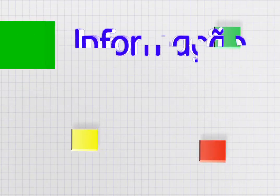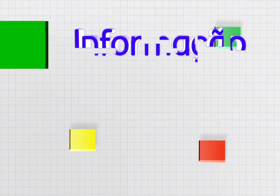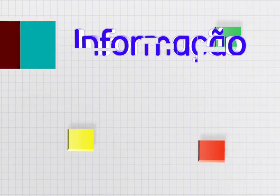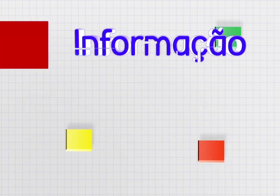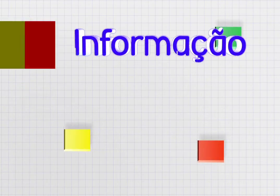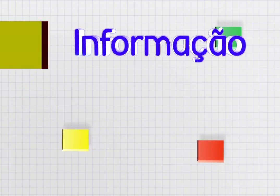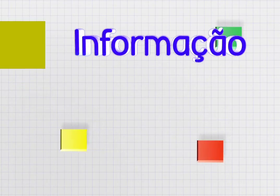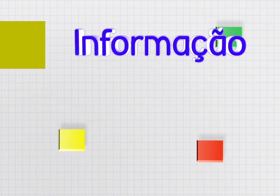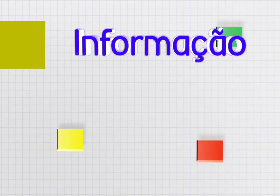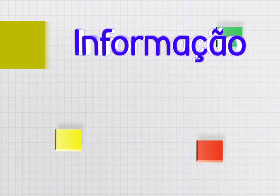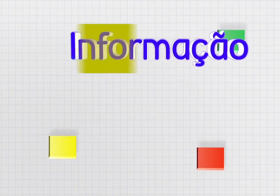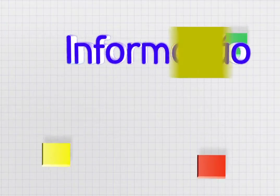Informação